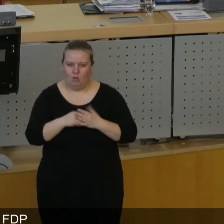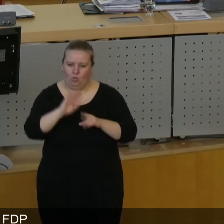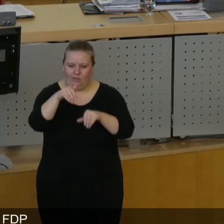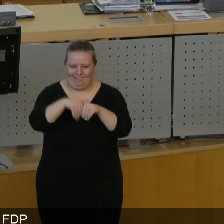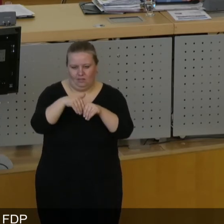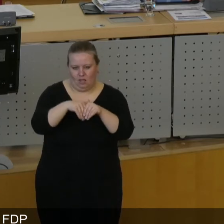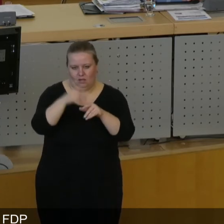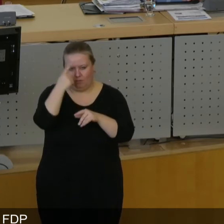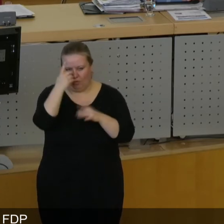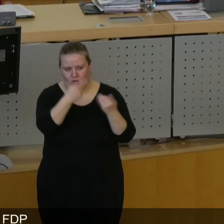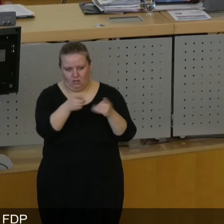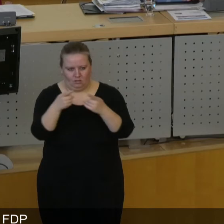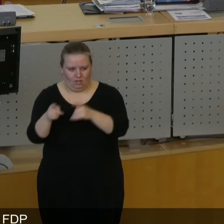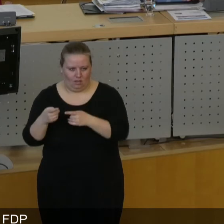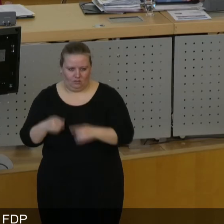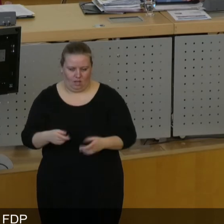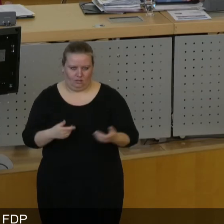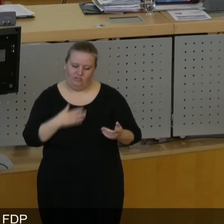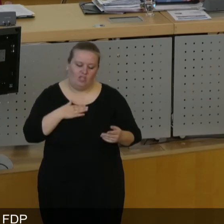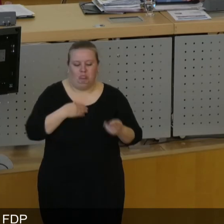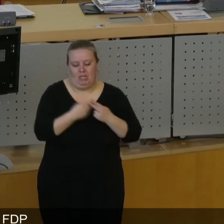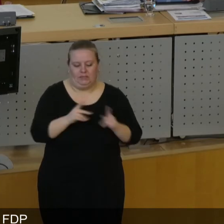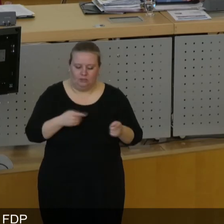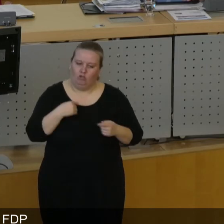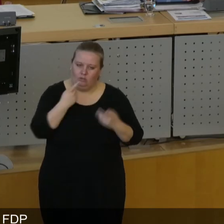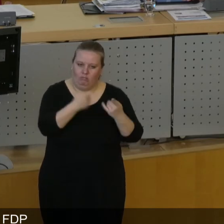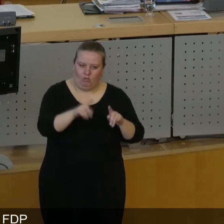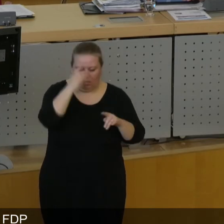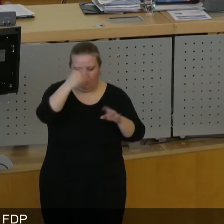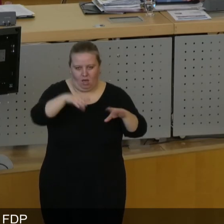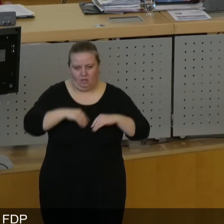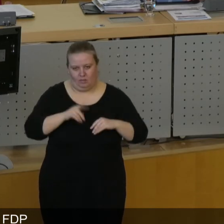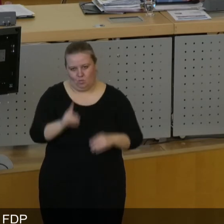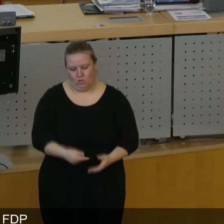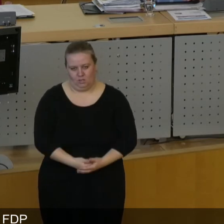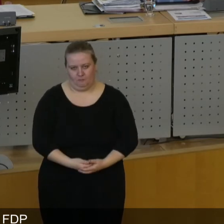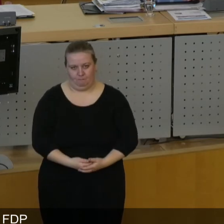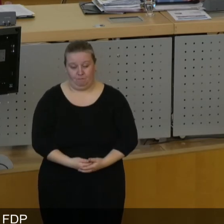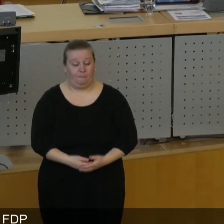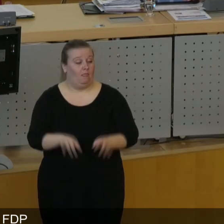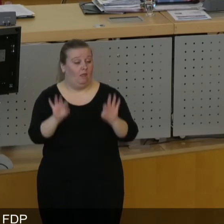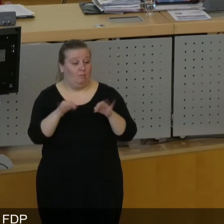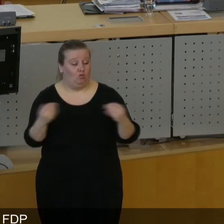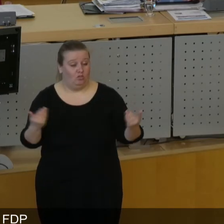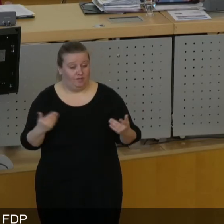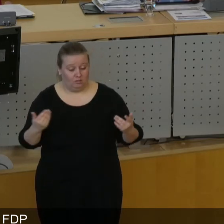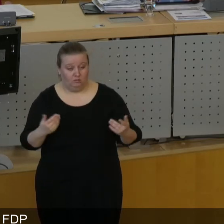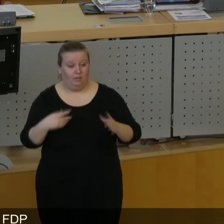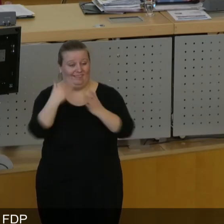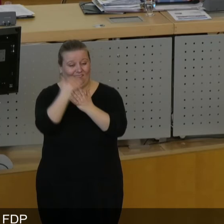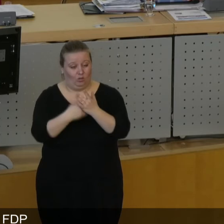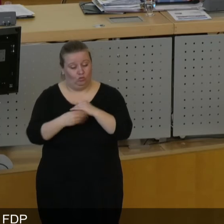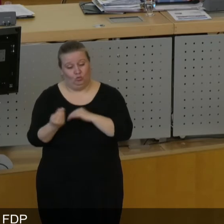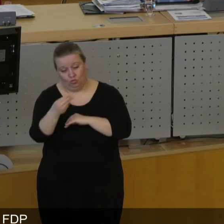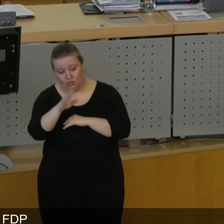Inhalt der Meinungen der eigenen vielleicht nicht immer entspricht. Was wir nicht brauchen, sind zusätzliche Regelungen für ein